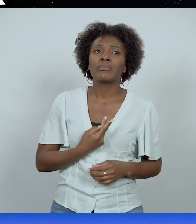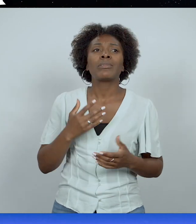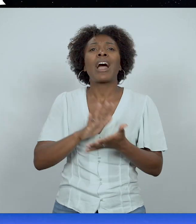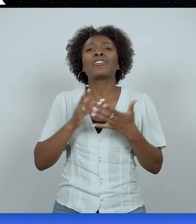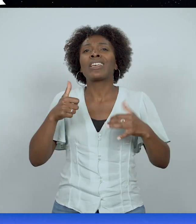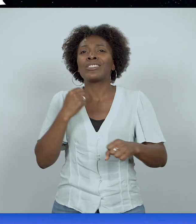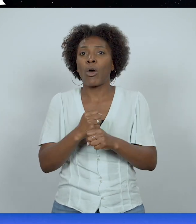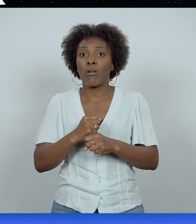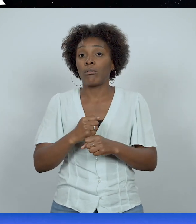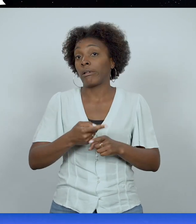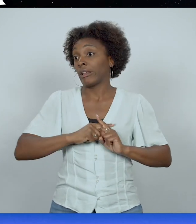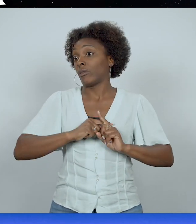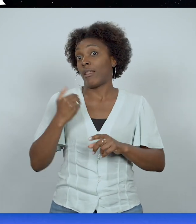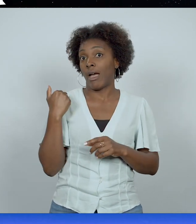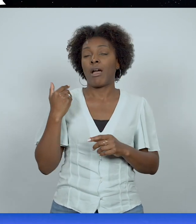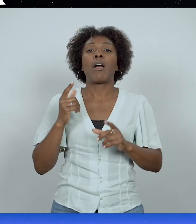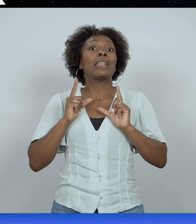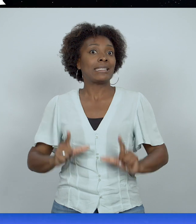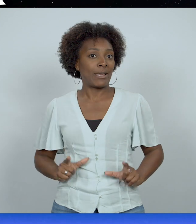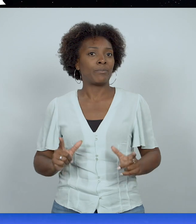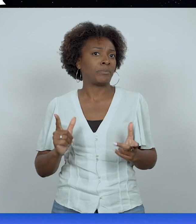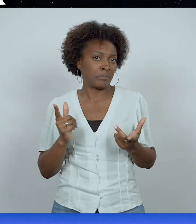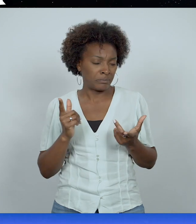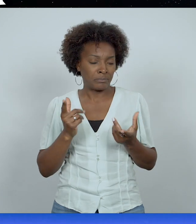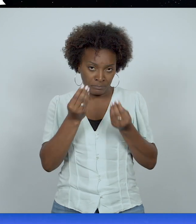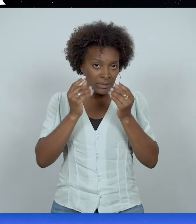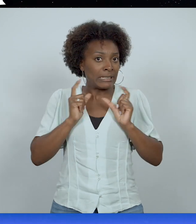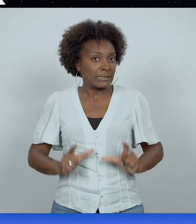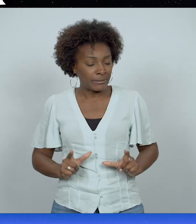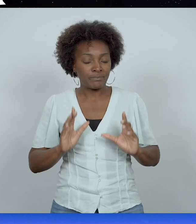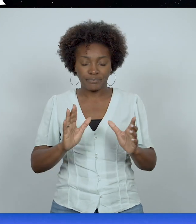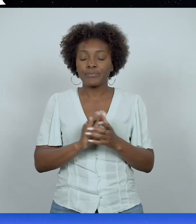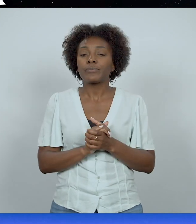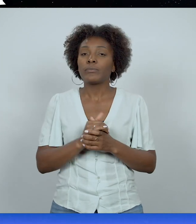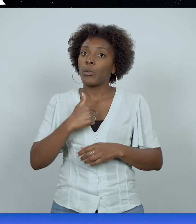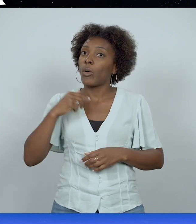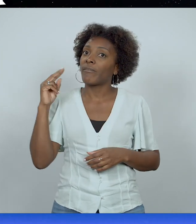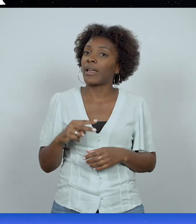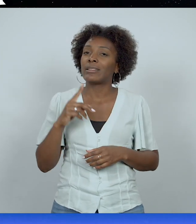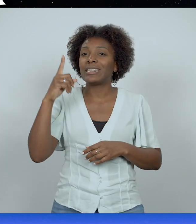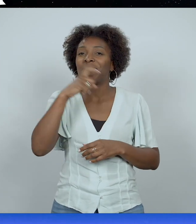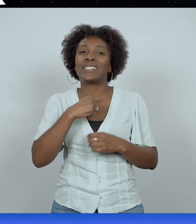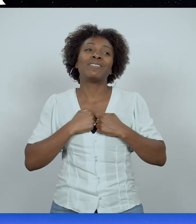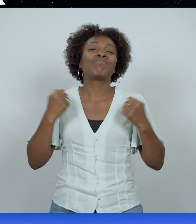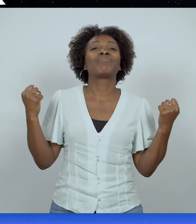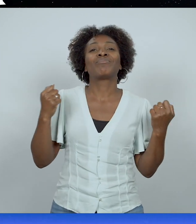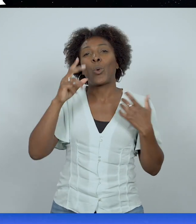ans. J'étais au lycée et il y avait bien un domaine où j'avais du mal à être vrai et transparent, c'était au lycée.